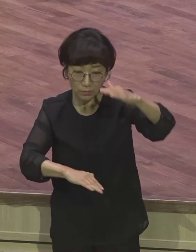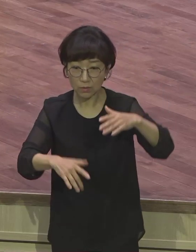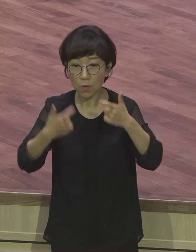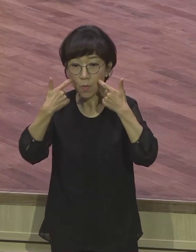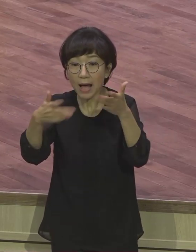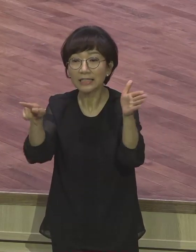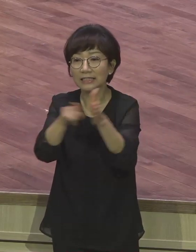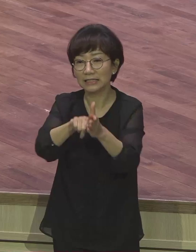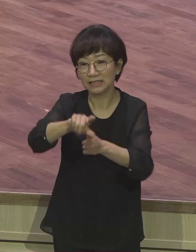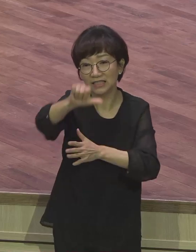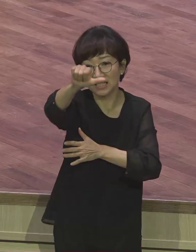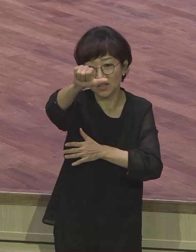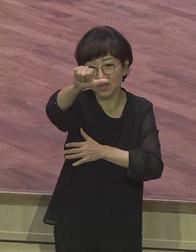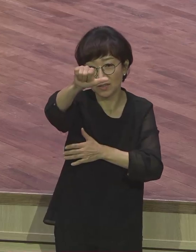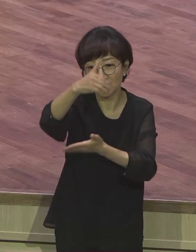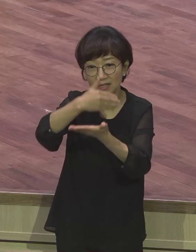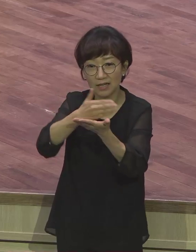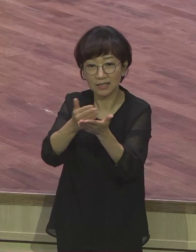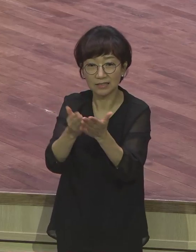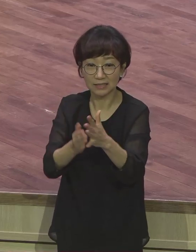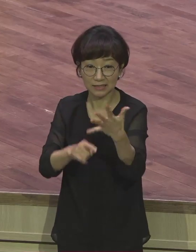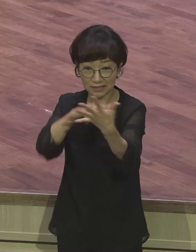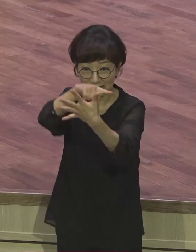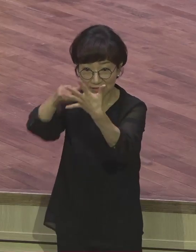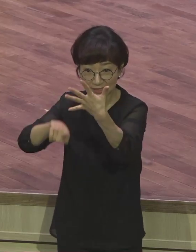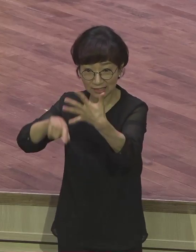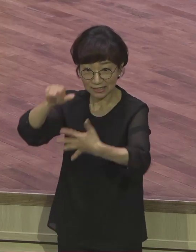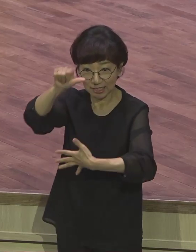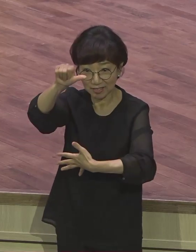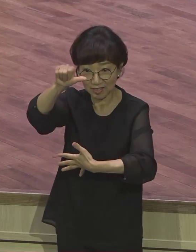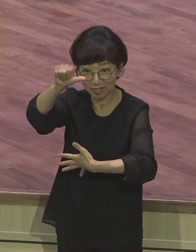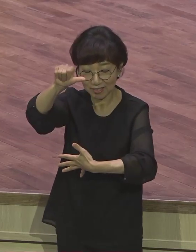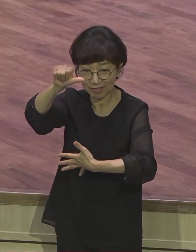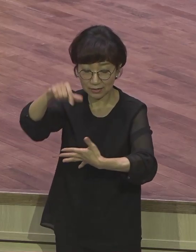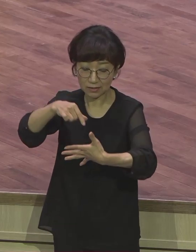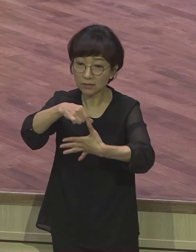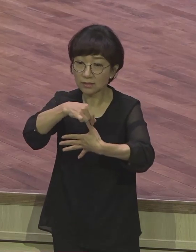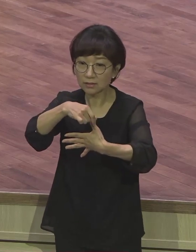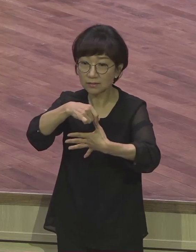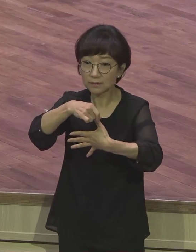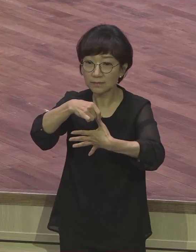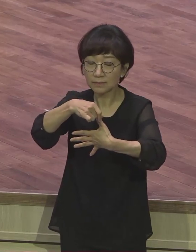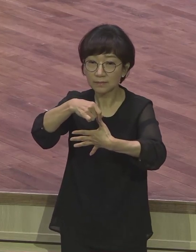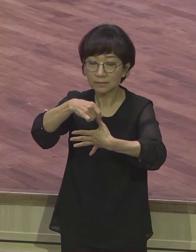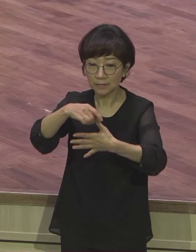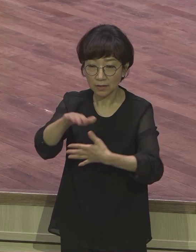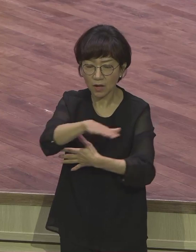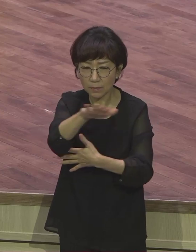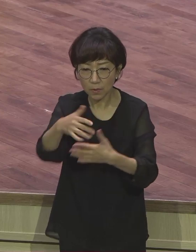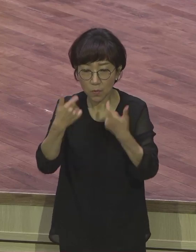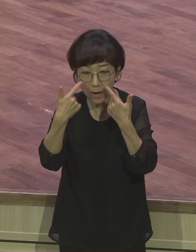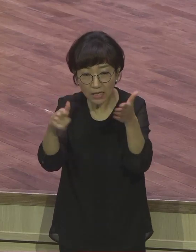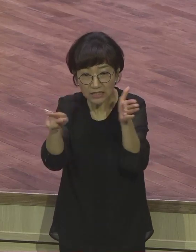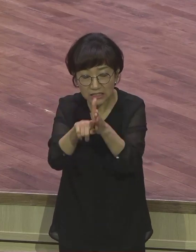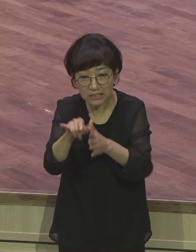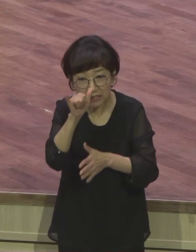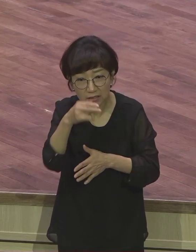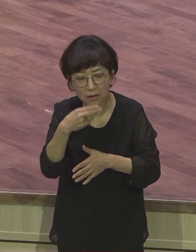담겨져 있어요. 신앙생활하면서 가장 중요한 확신이 확신이 있느냐 따라서 신앙생활의 성장과